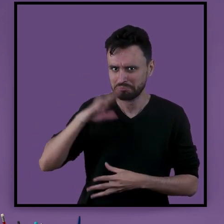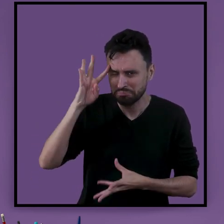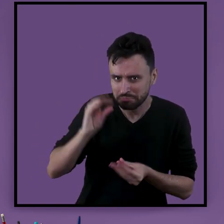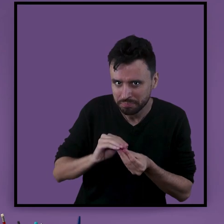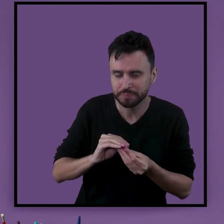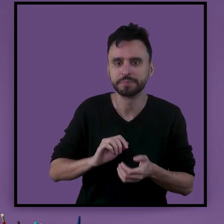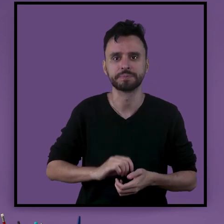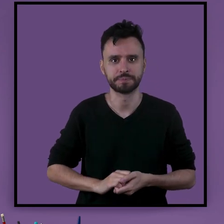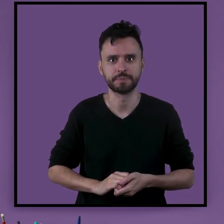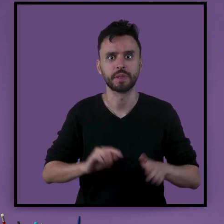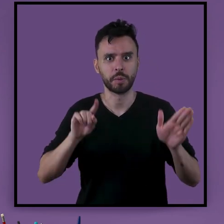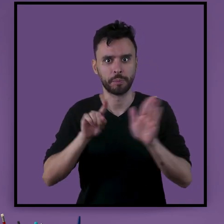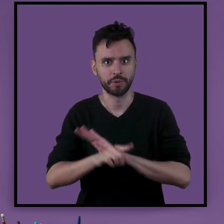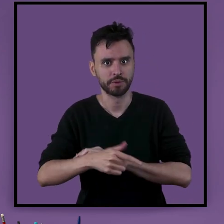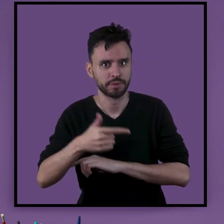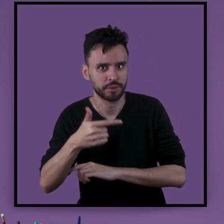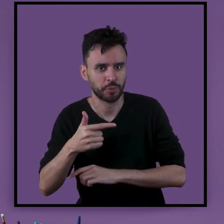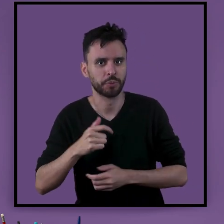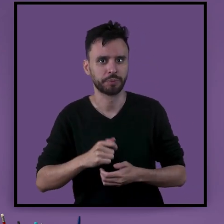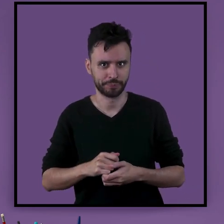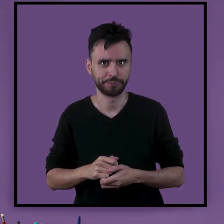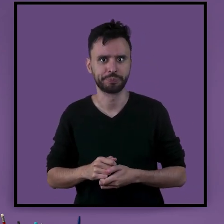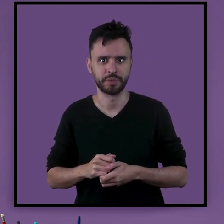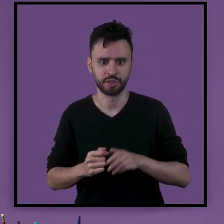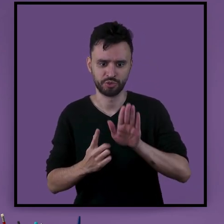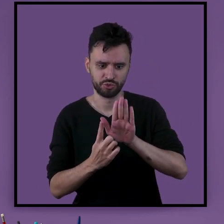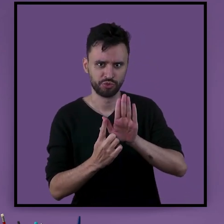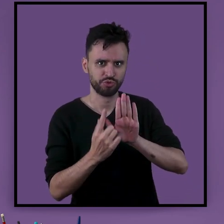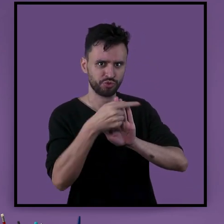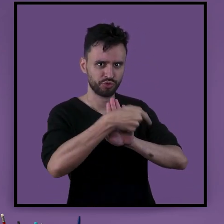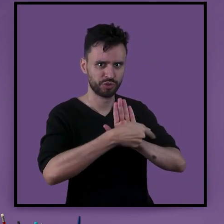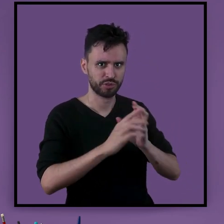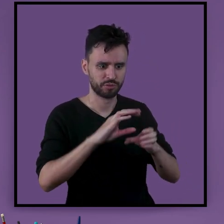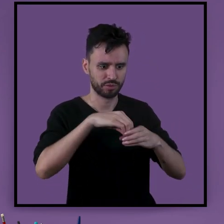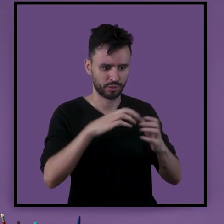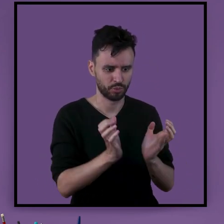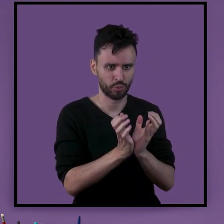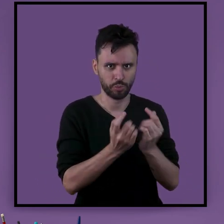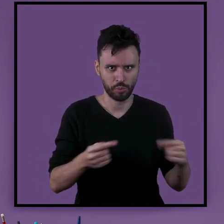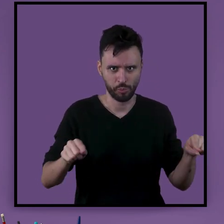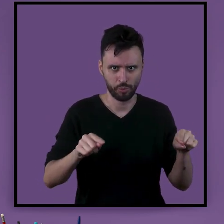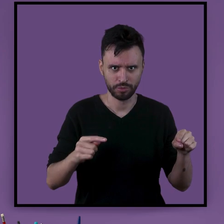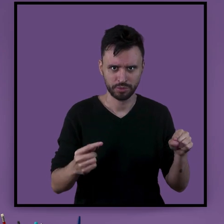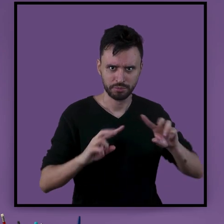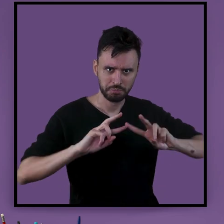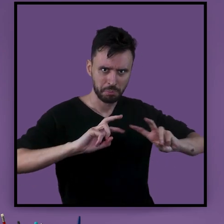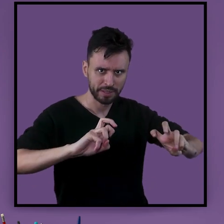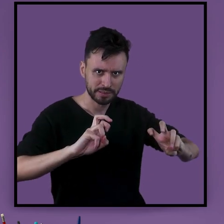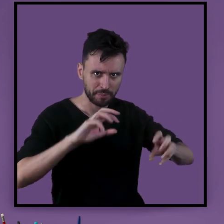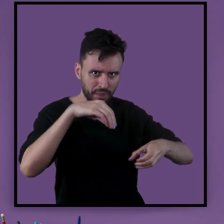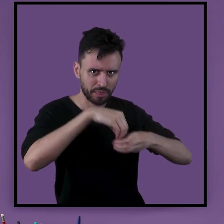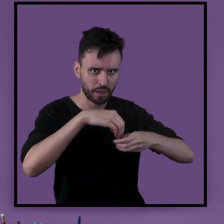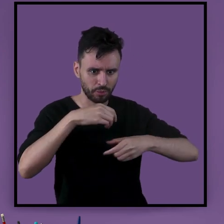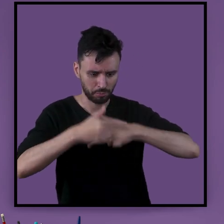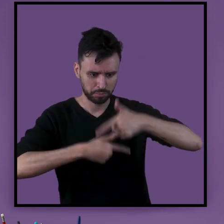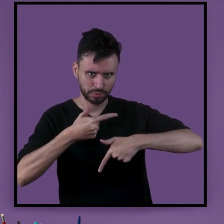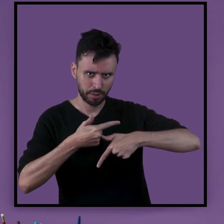Quero aproveitar para te fazer outra pergunta. Você sabe reconhecer os diversos gêneros musicais,